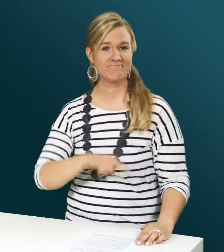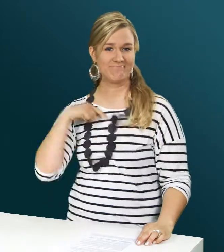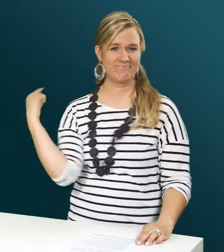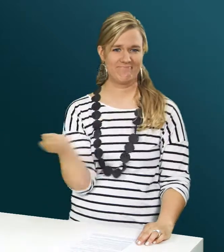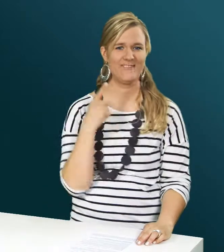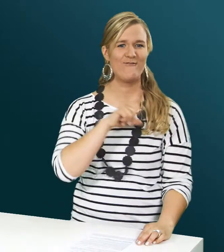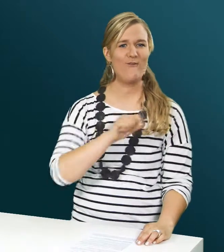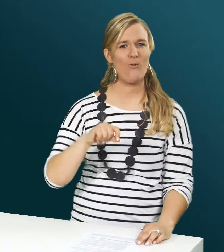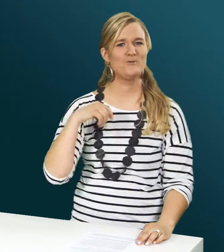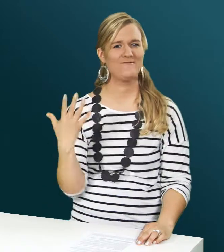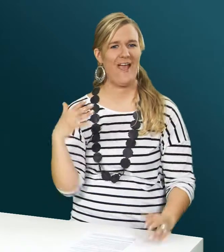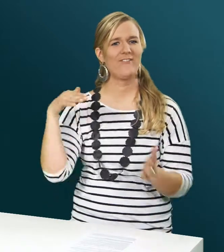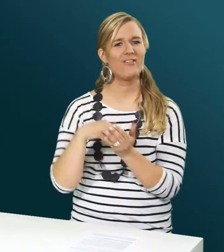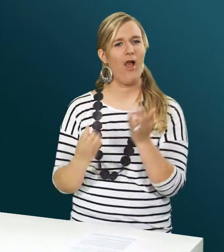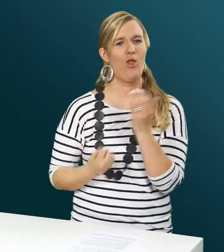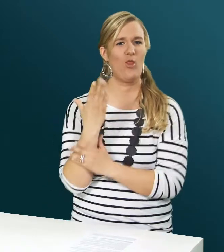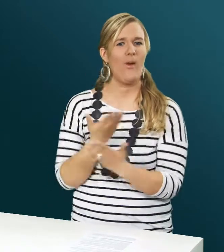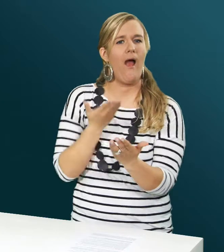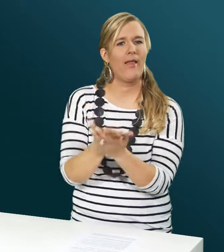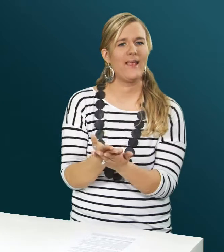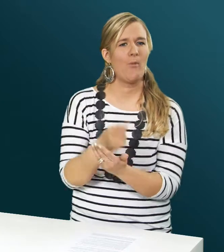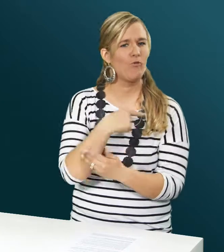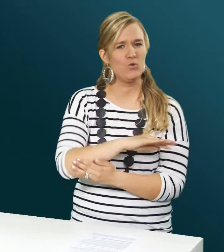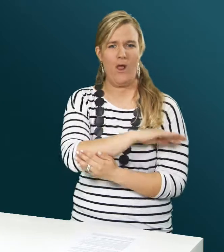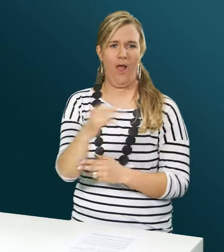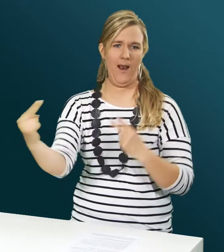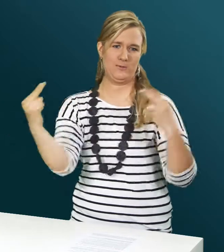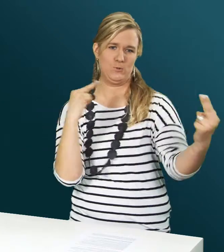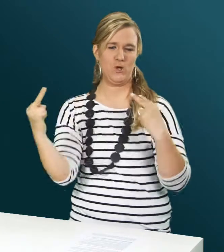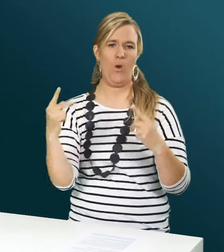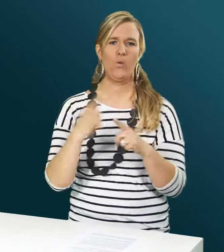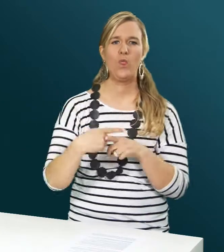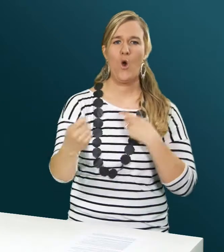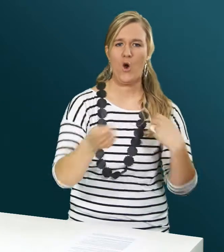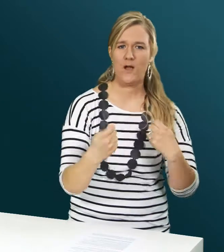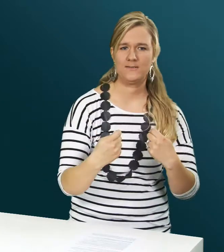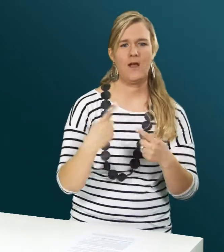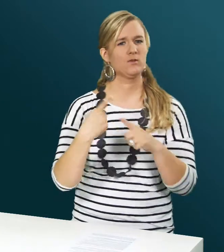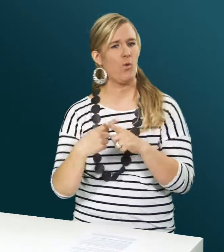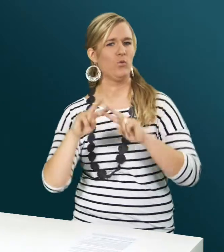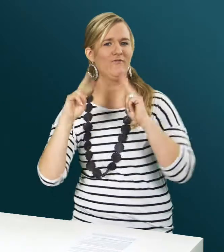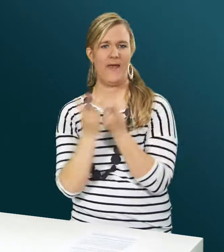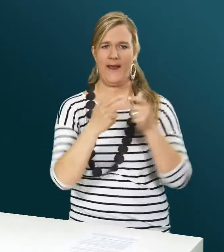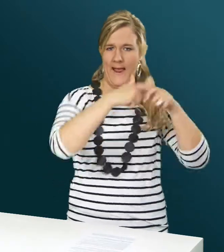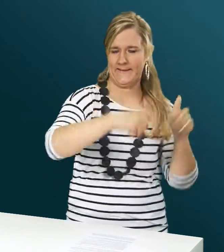Wir von Focus 5 haben ein neues Angebot für alle Zuschauer, Organisationen und Vereine,